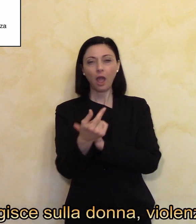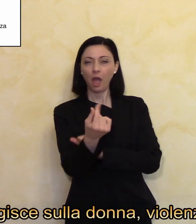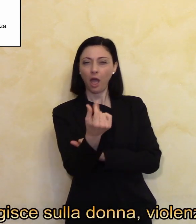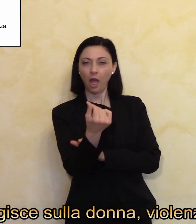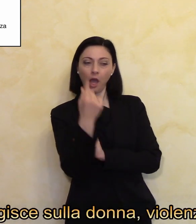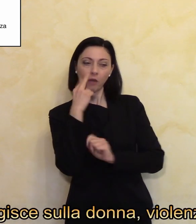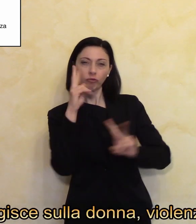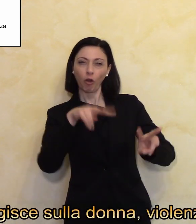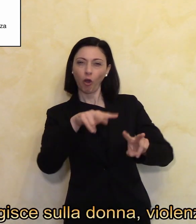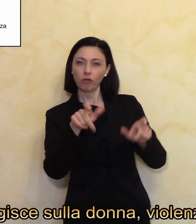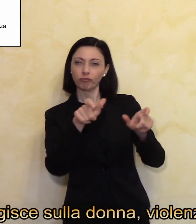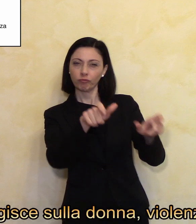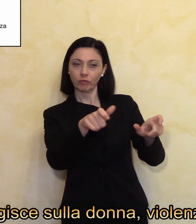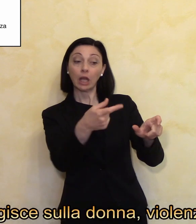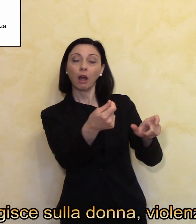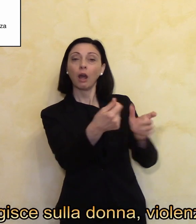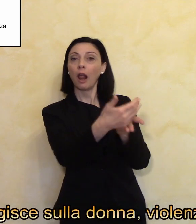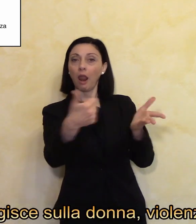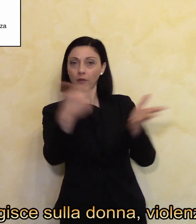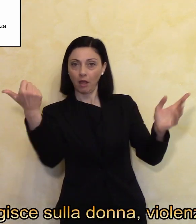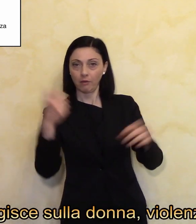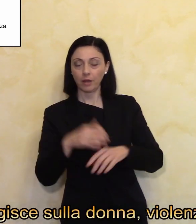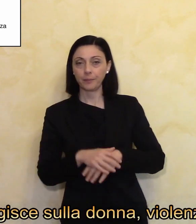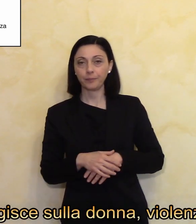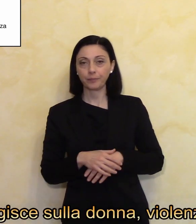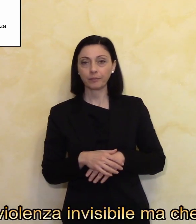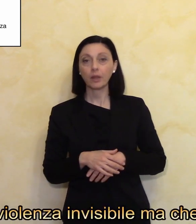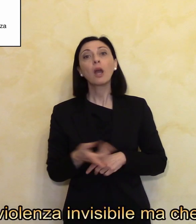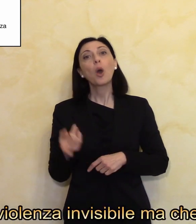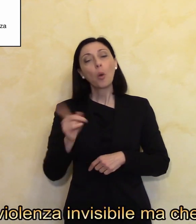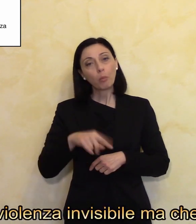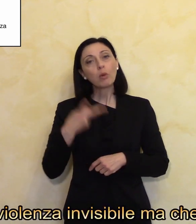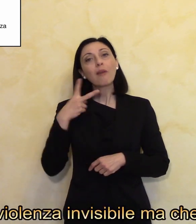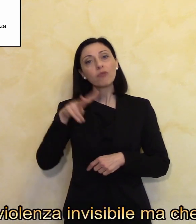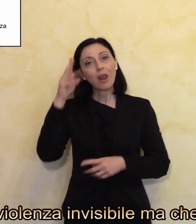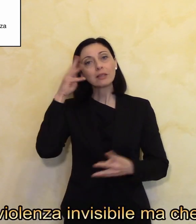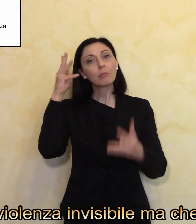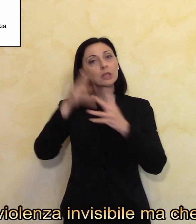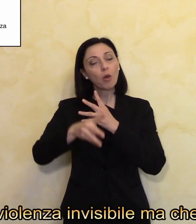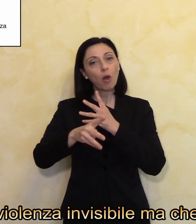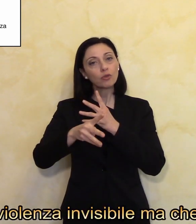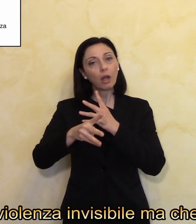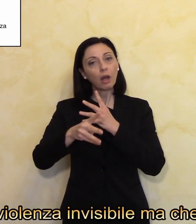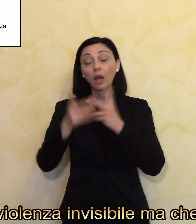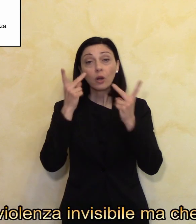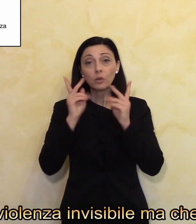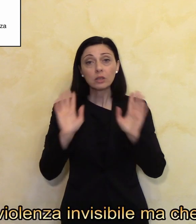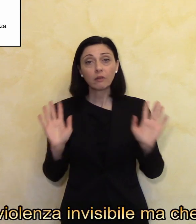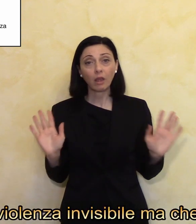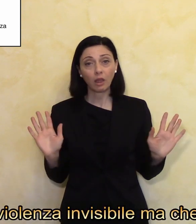Violenza economica e infine la violenza invisibile, ma che arriva